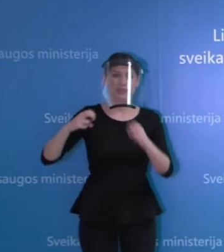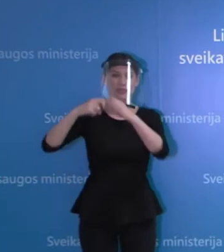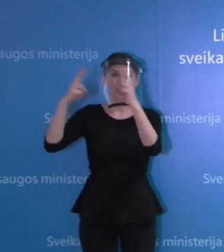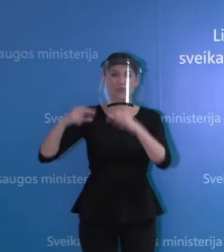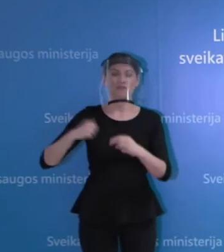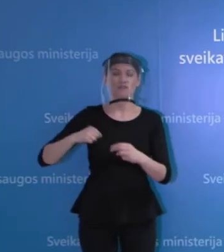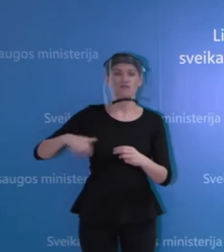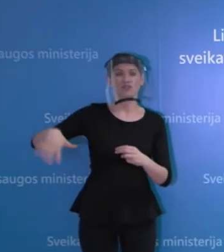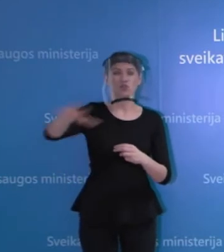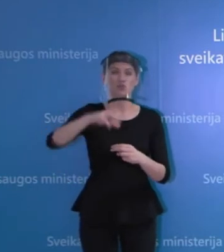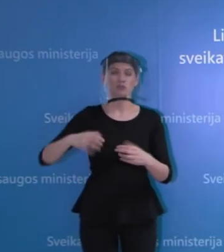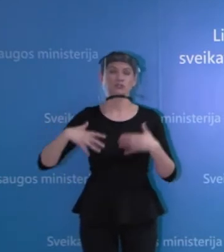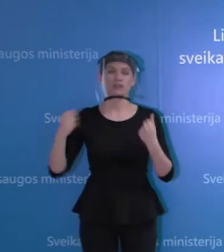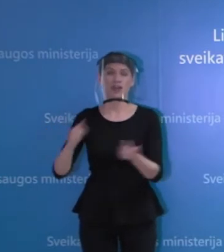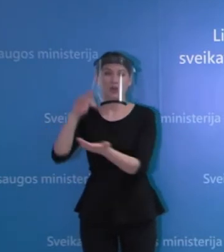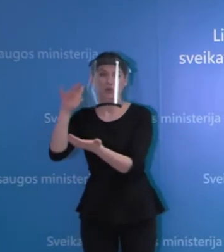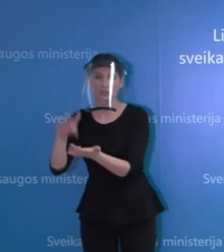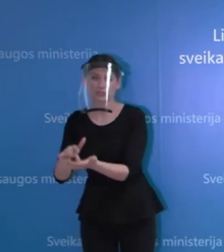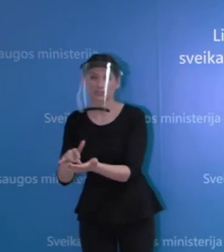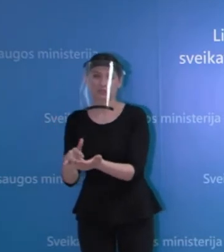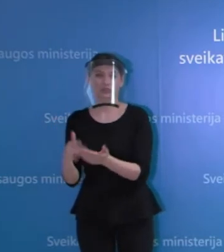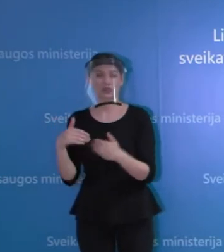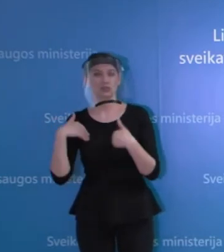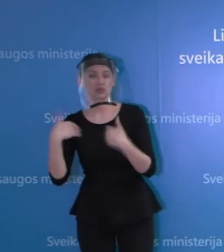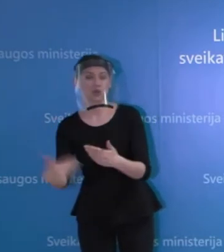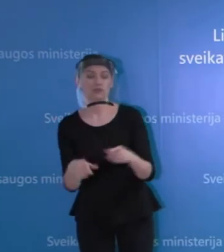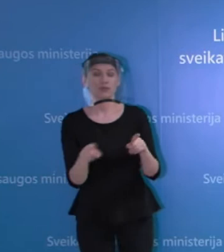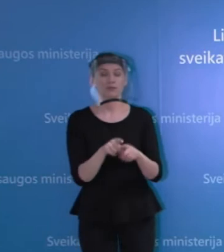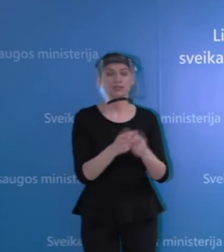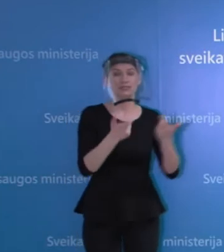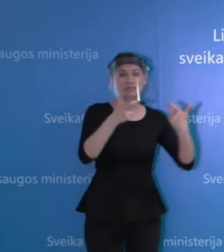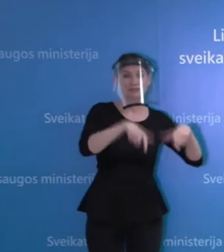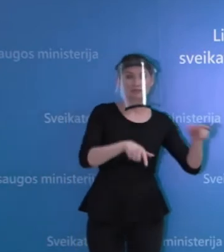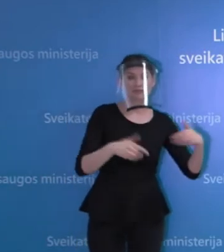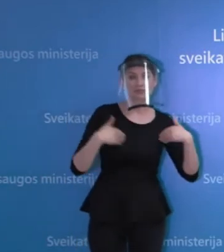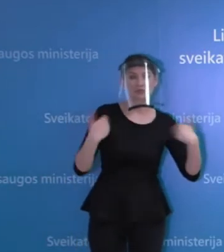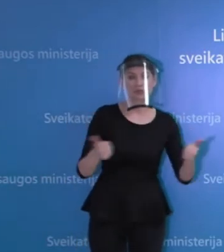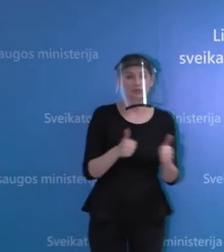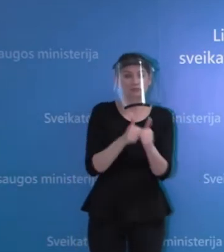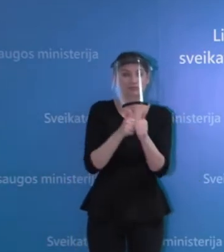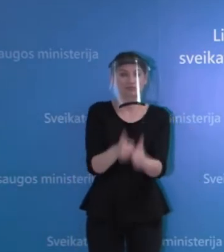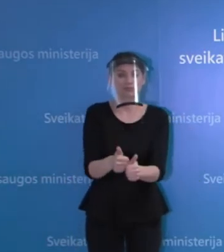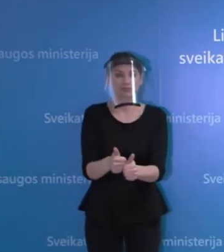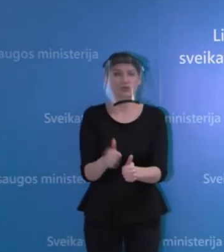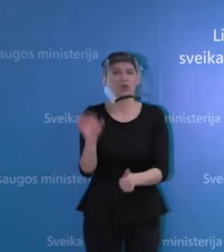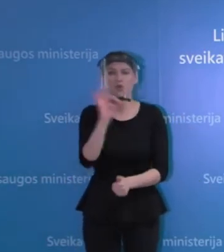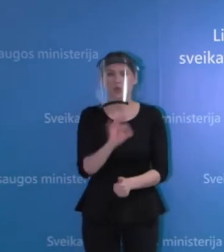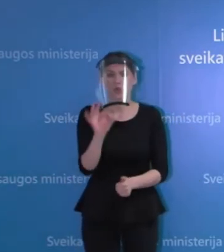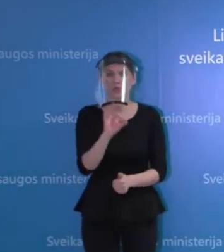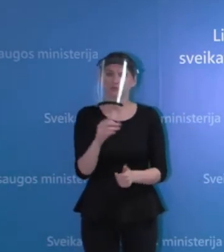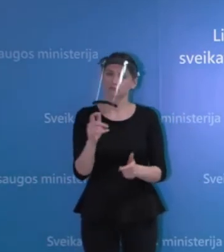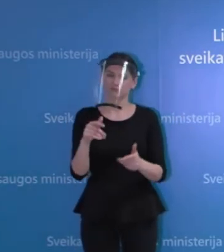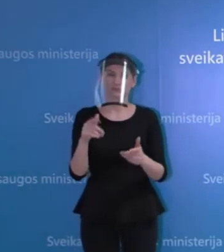centruose valdybės specialistų rekomendacijų ir reikalavimų, pirmiausiai dėl privalomos